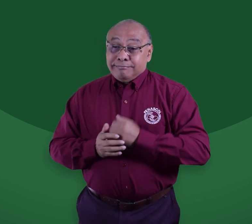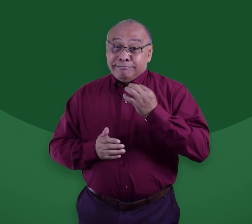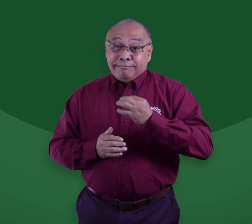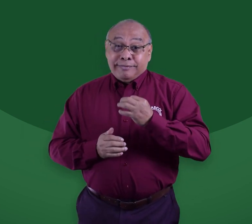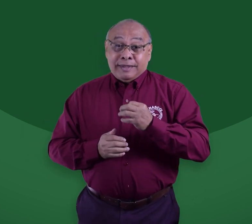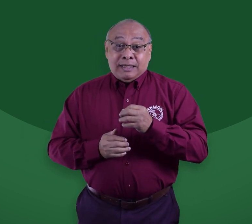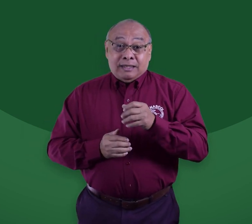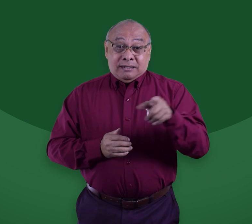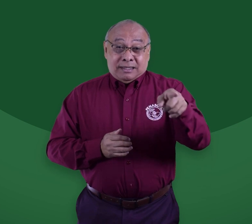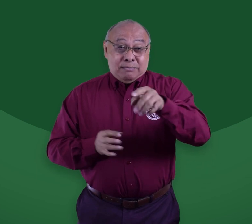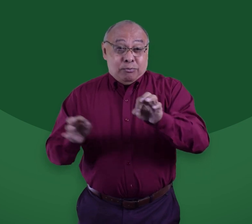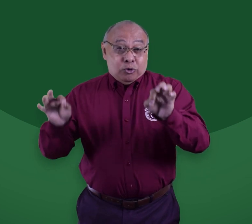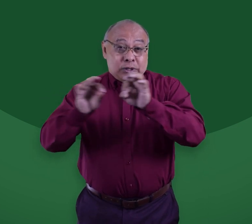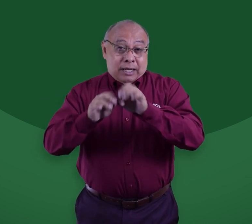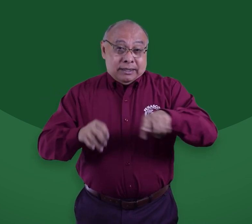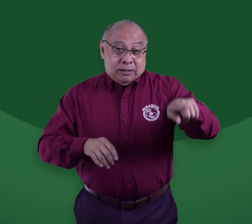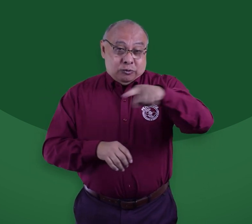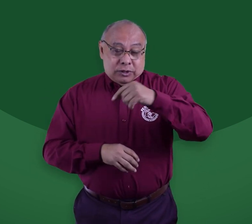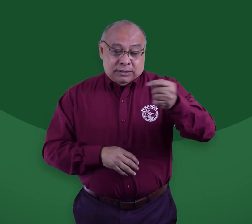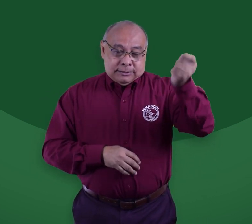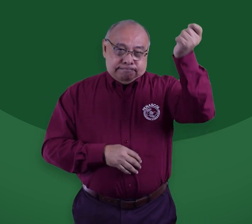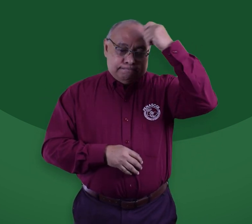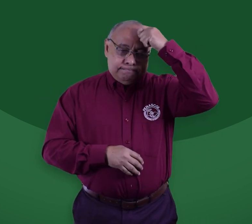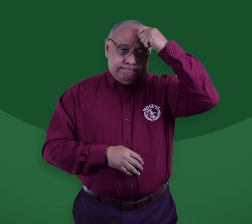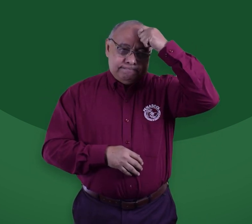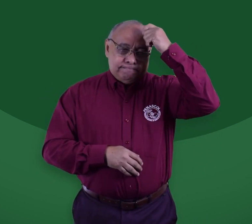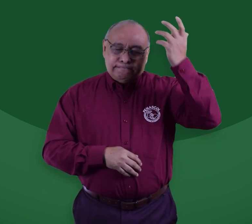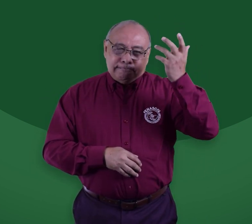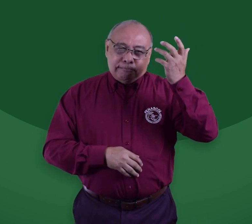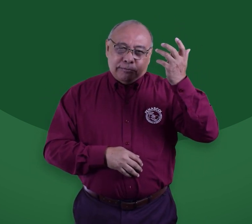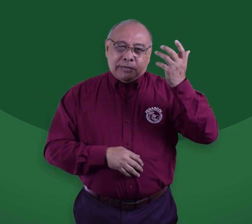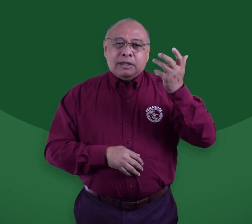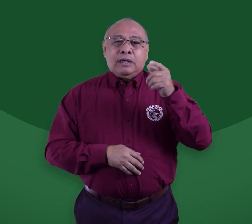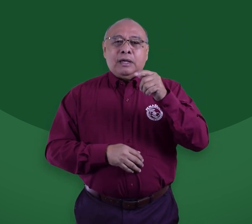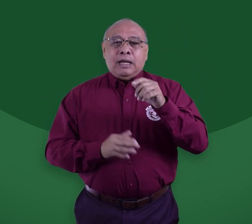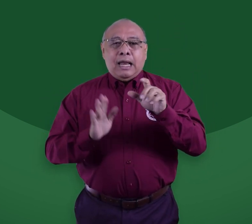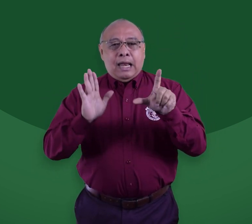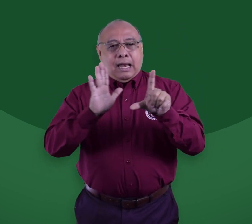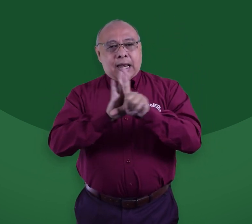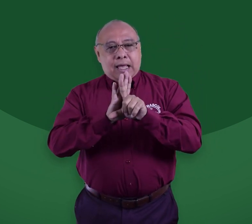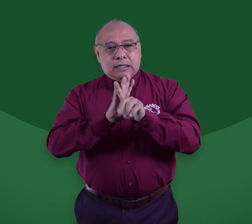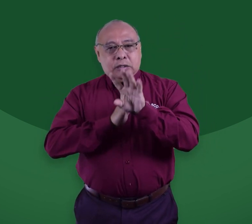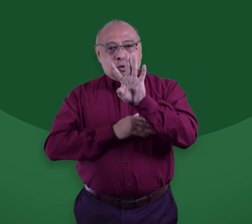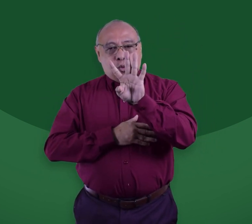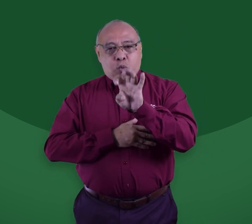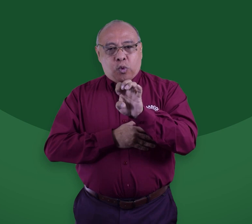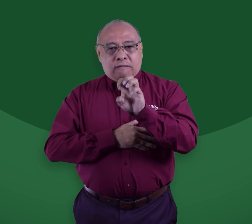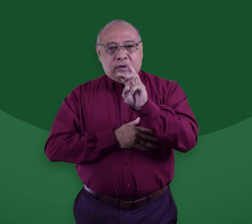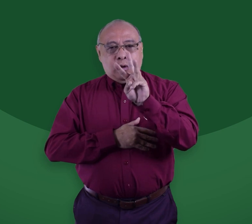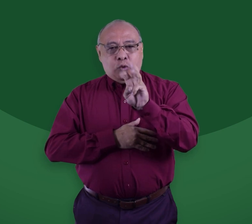Es muy importante que ustedes tengan en cuenta la ley 982,